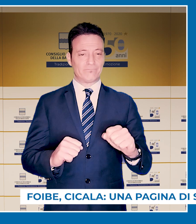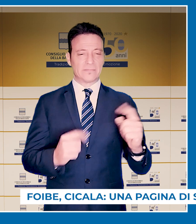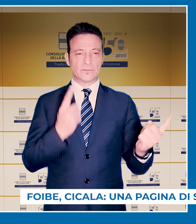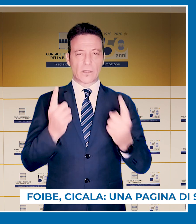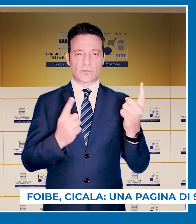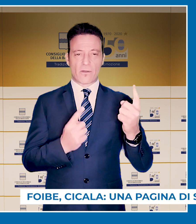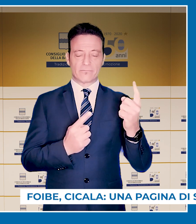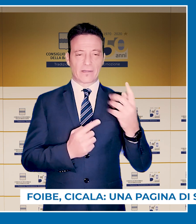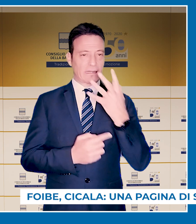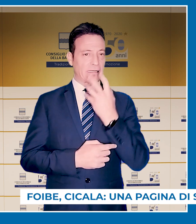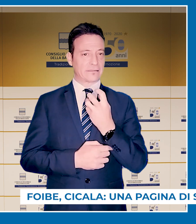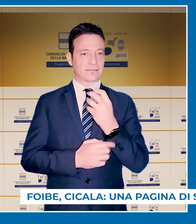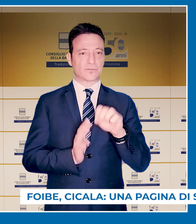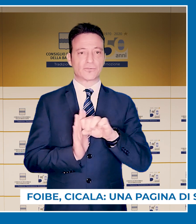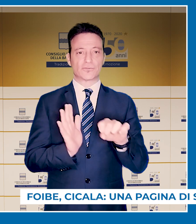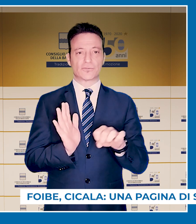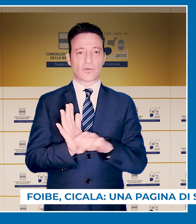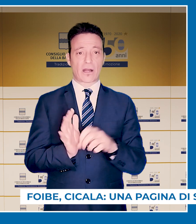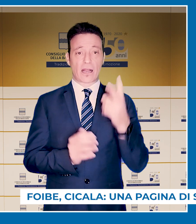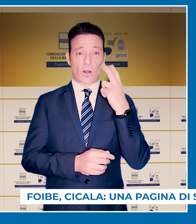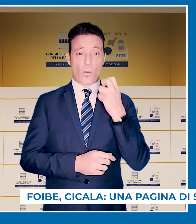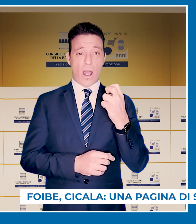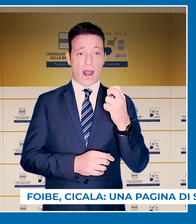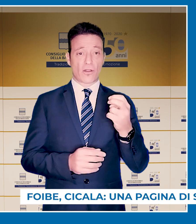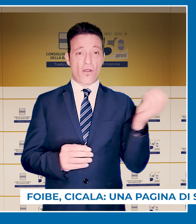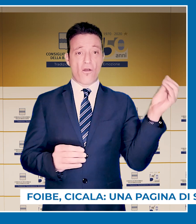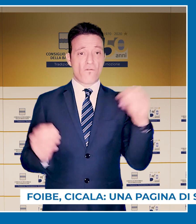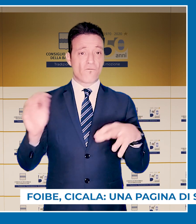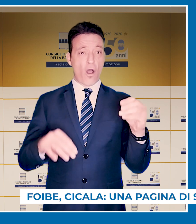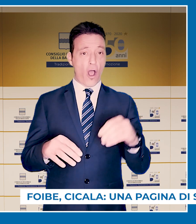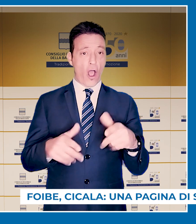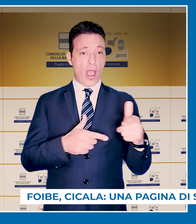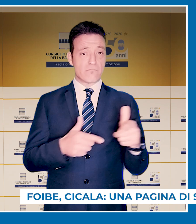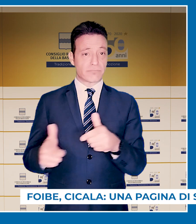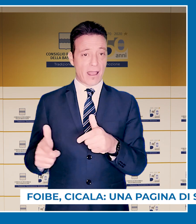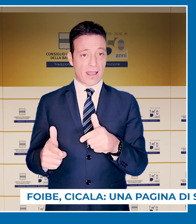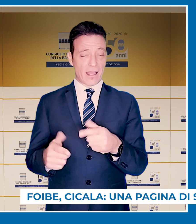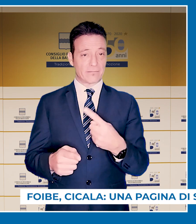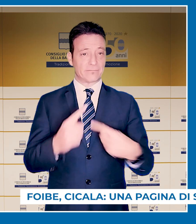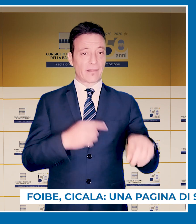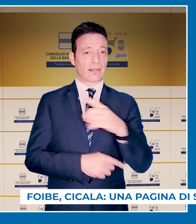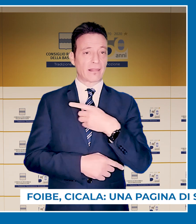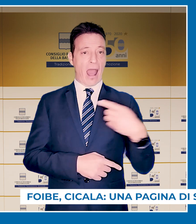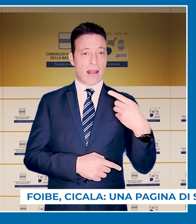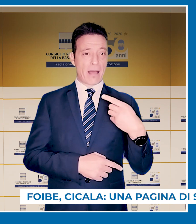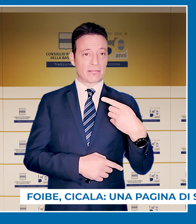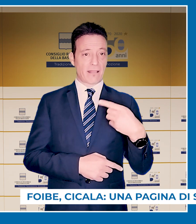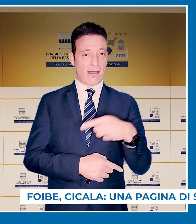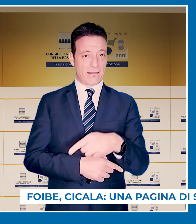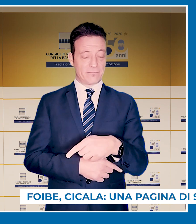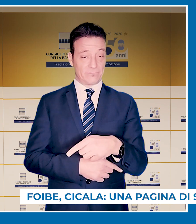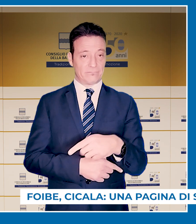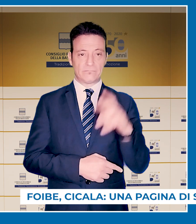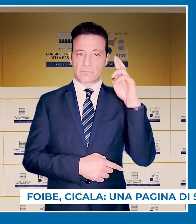triste pagina della nostra storia riguardante le foibe e l'esodo Giuliano Dalmata. Ricordare, ha